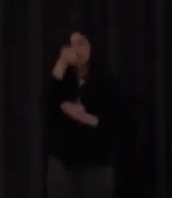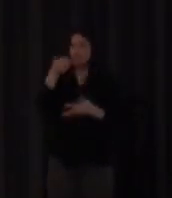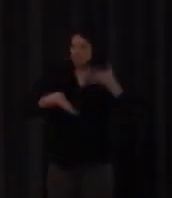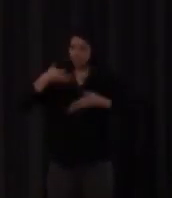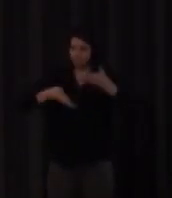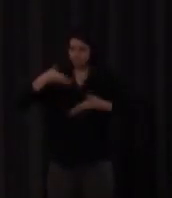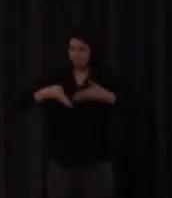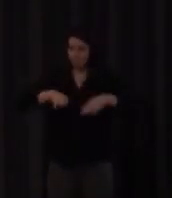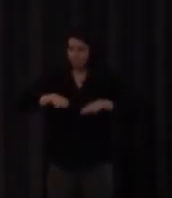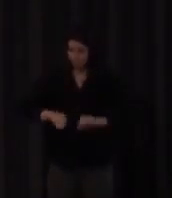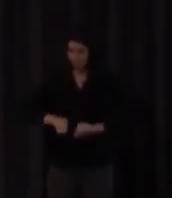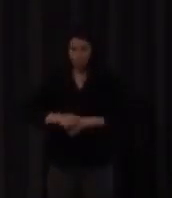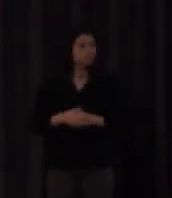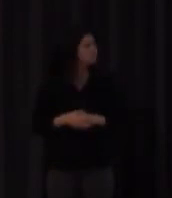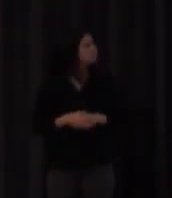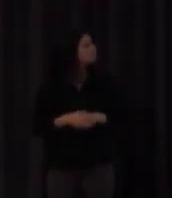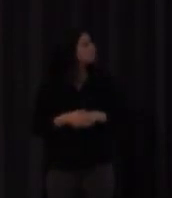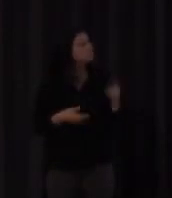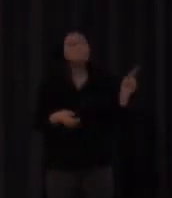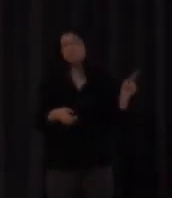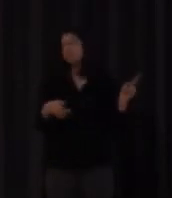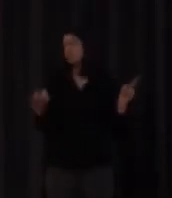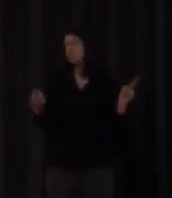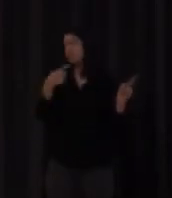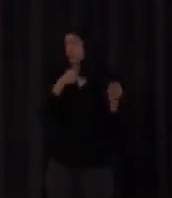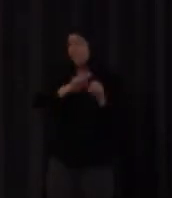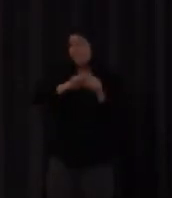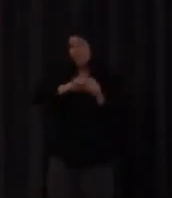ahí volvemos a lo de antes intervienen muchísimos factores